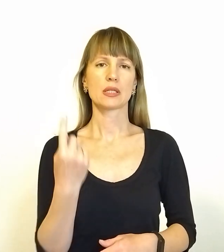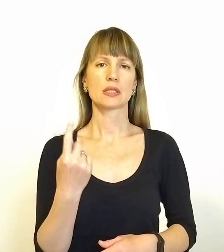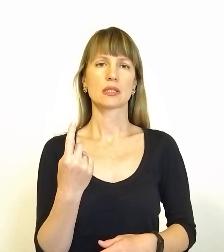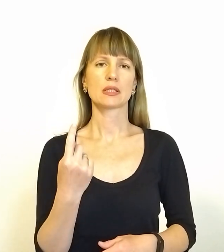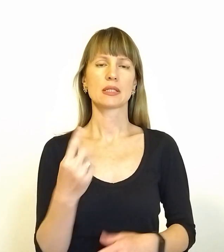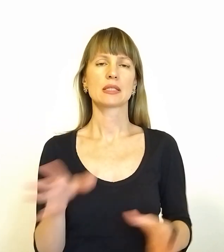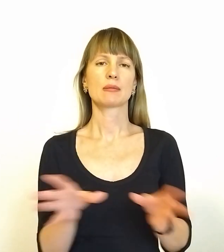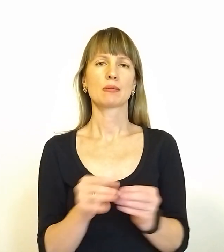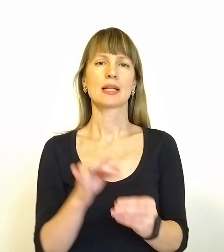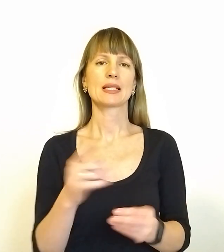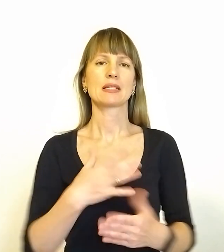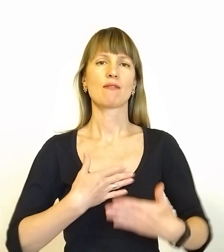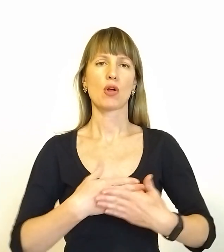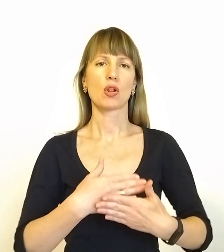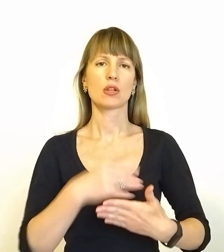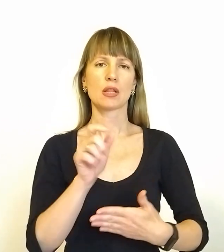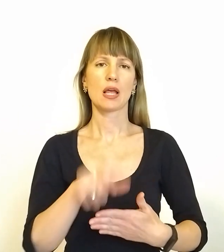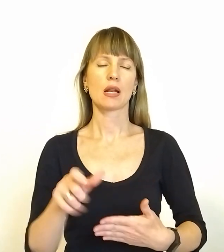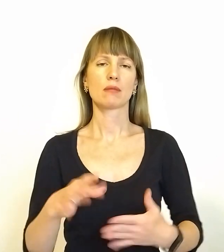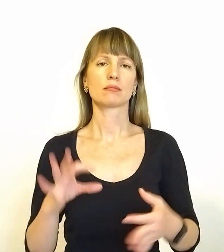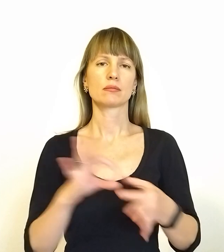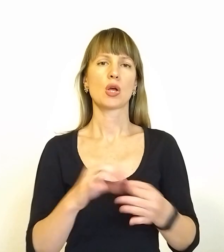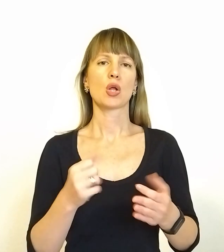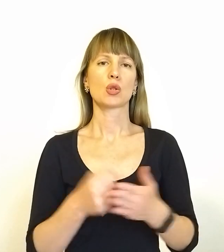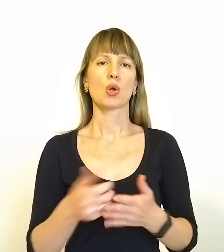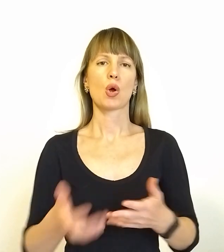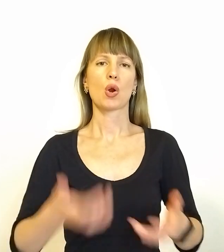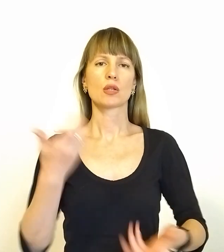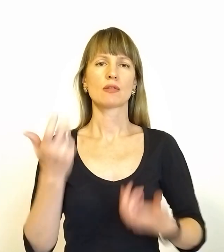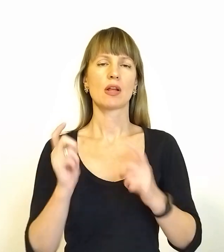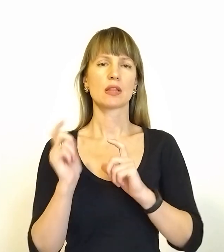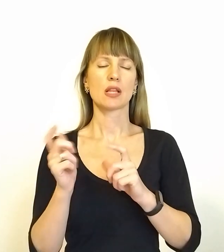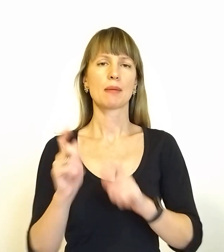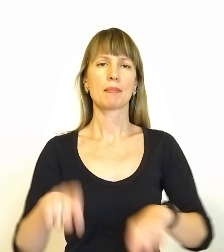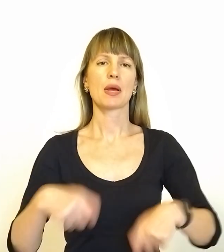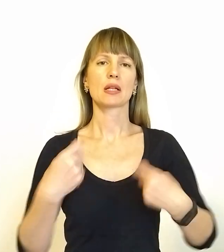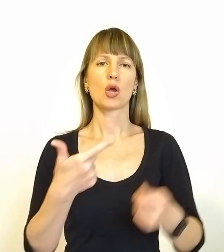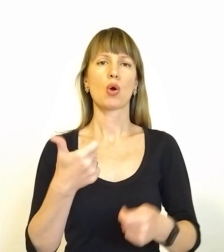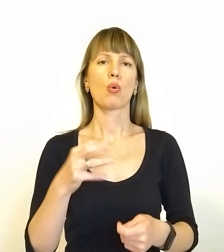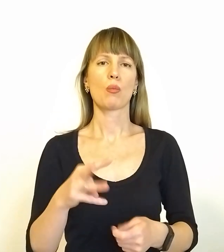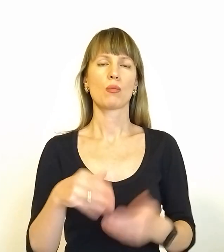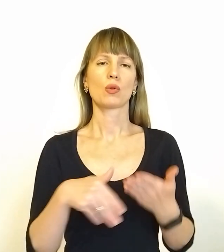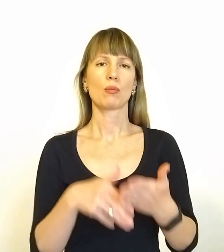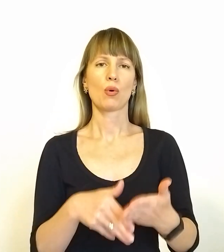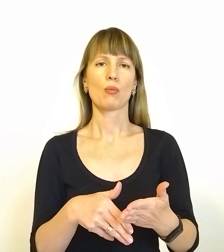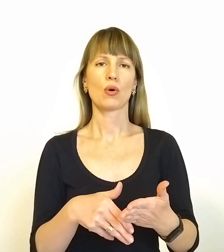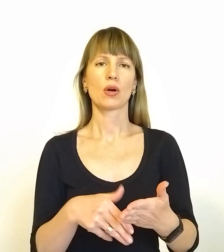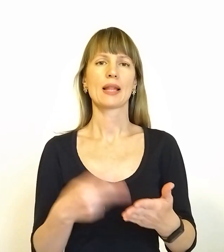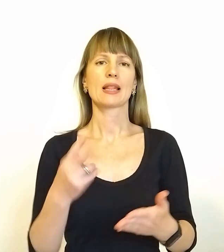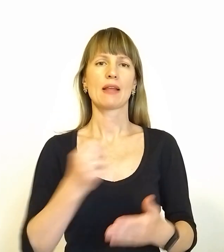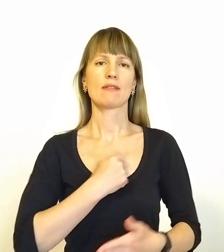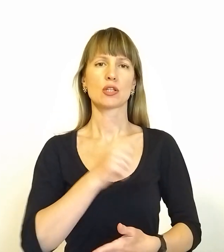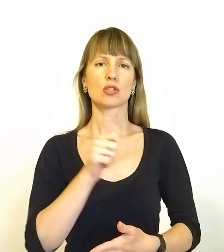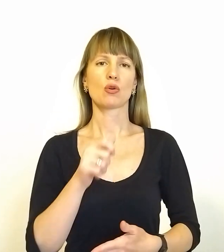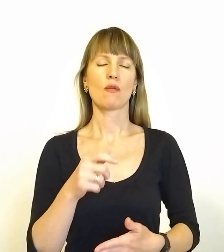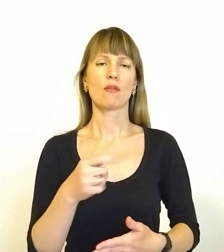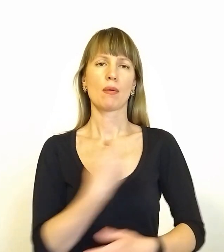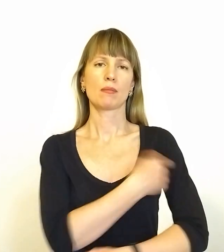спільно із волонтерами долучилися до розвантаження та передачі гуманітарної допомоги для військового шпиталю та